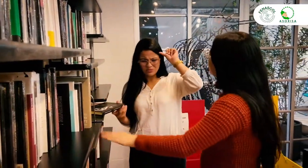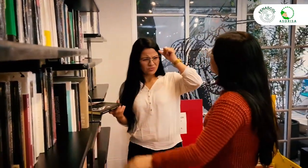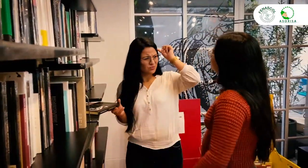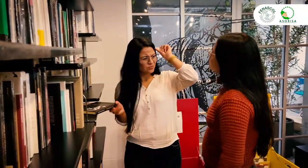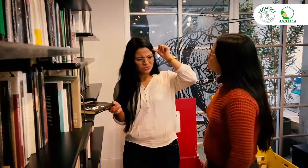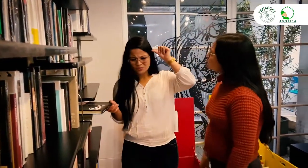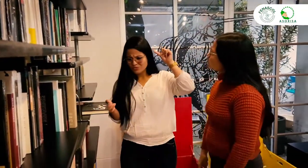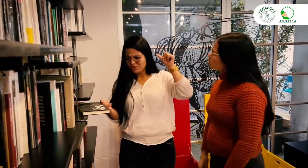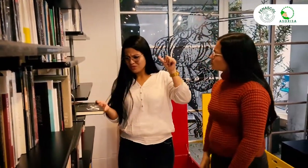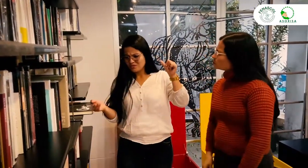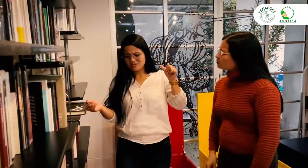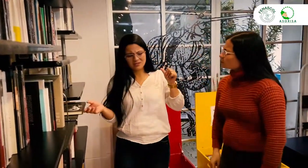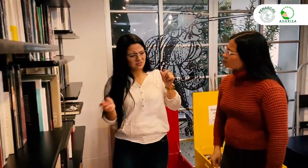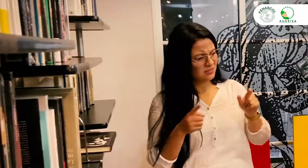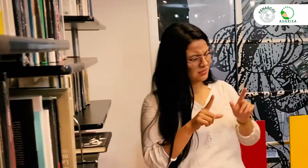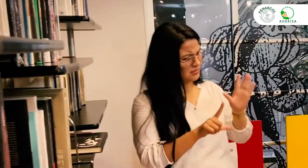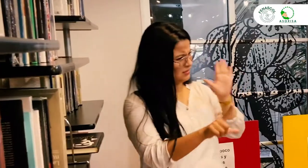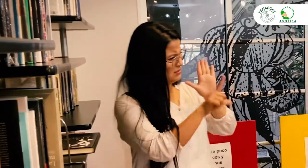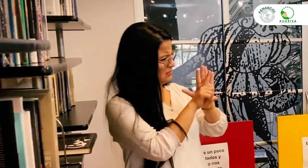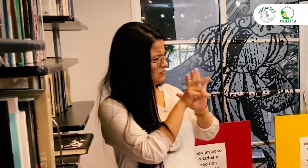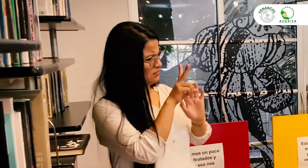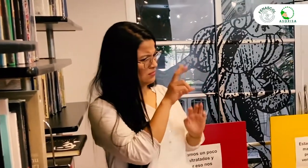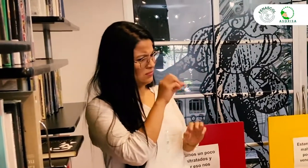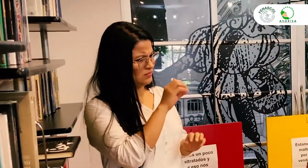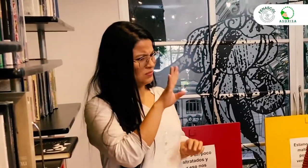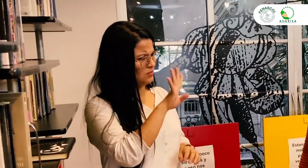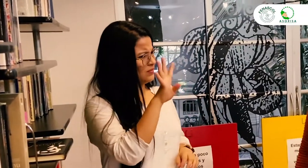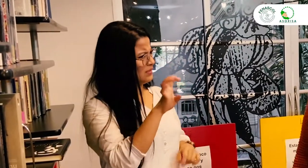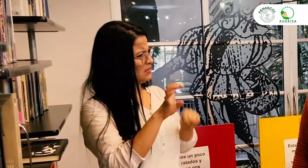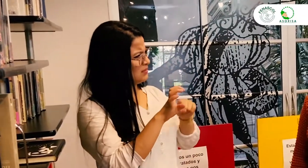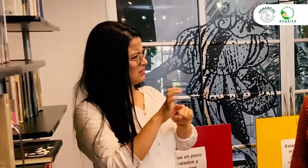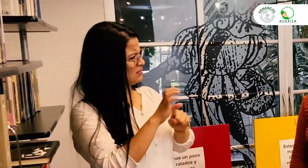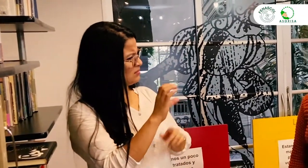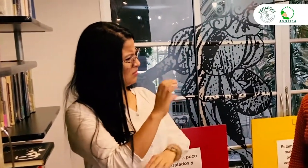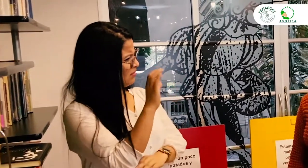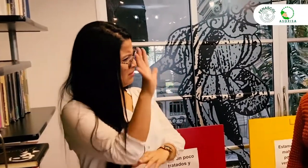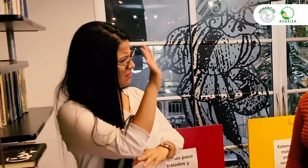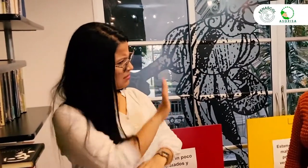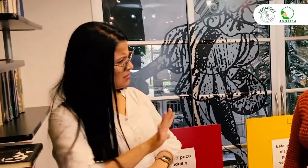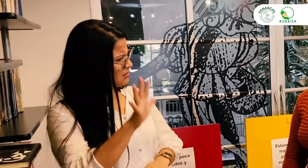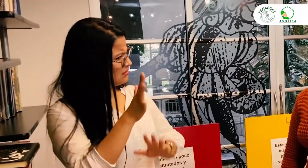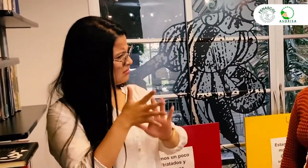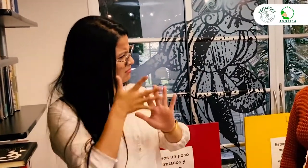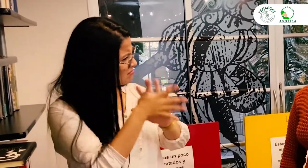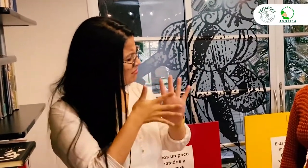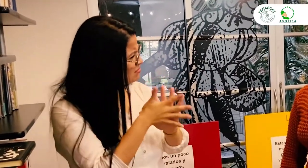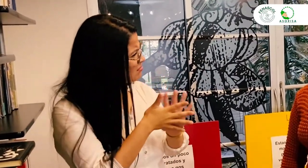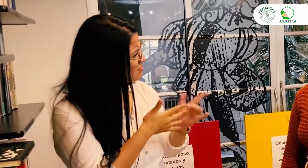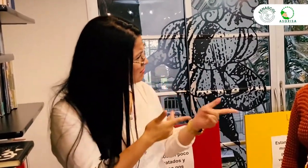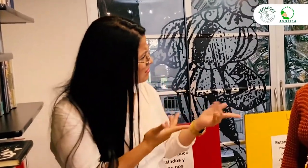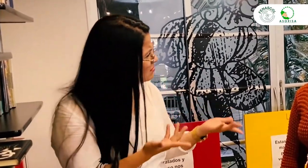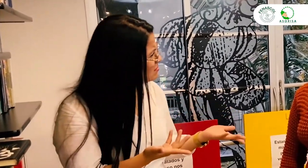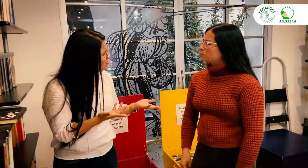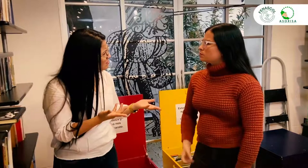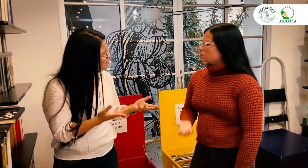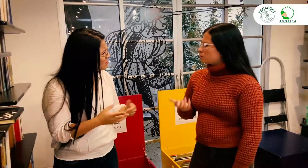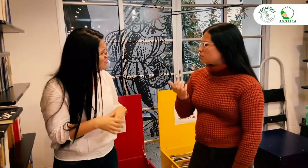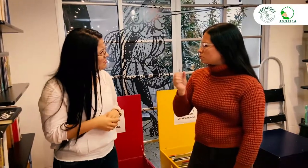¿Te acuerdas de la ley 2049? ¿Esa ley tiene relación con la lengua de señas colombiana? Sí,